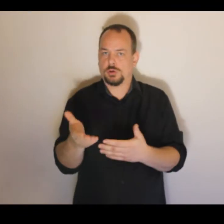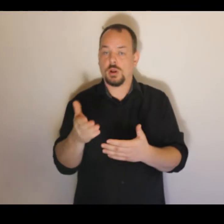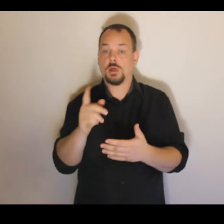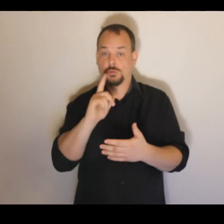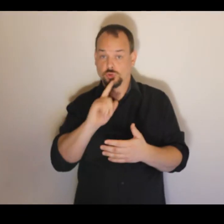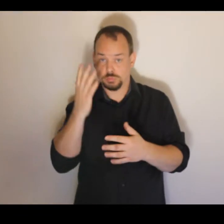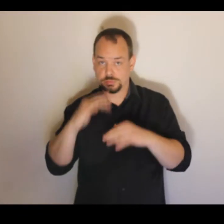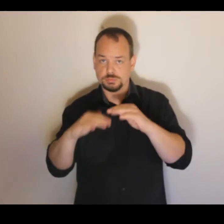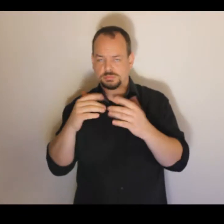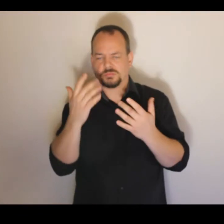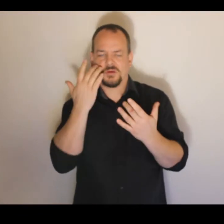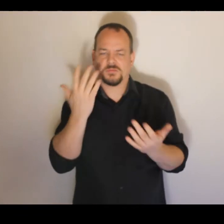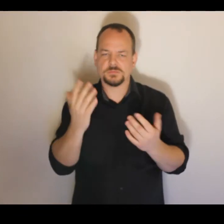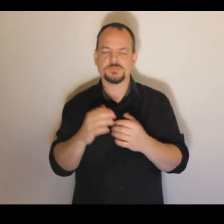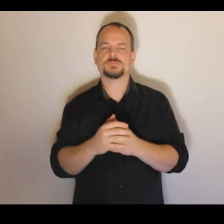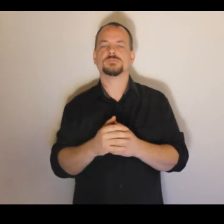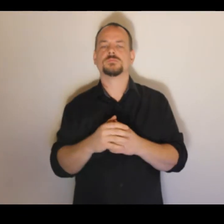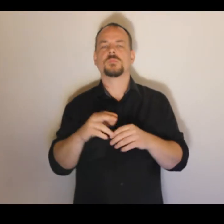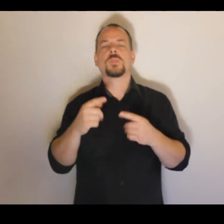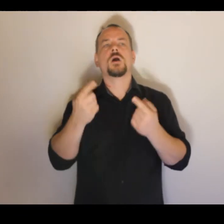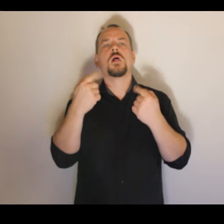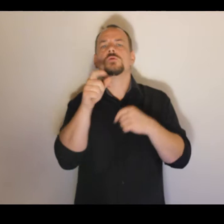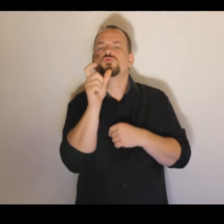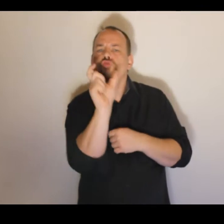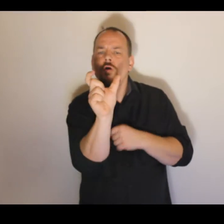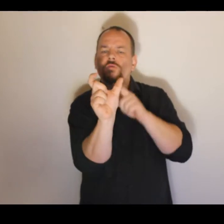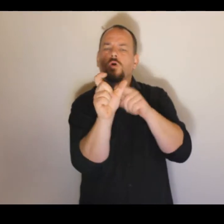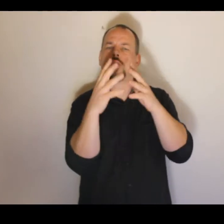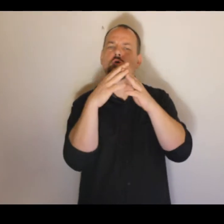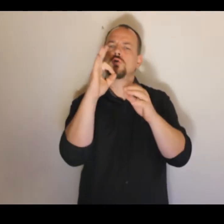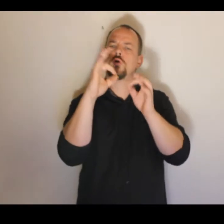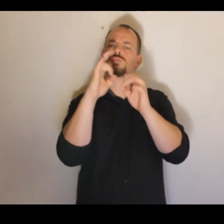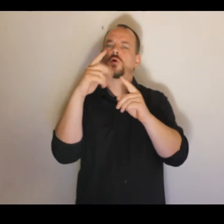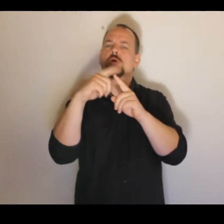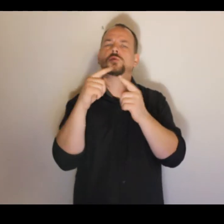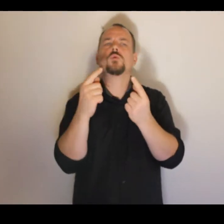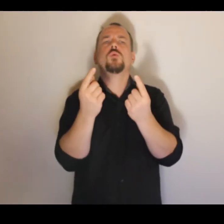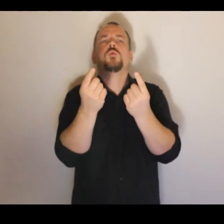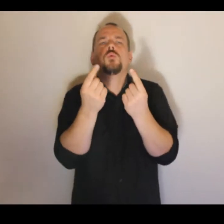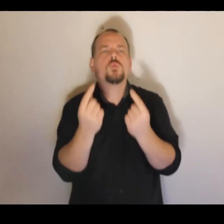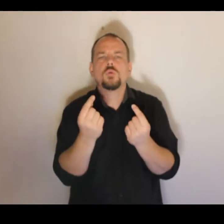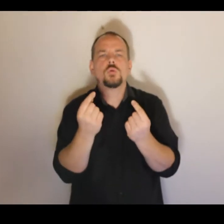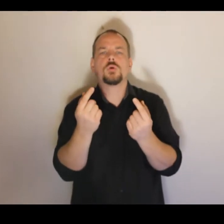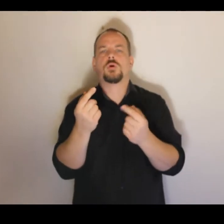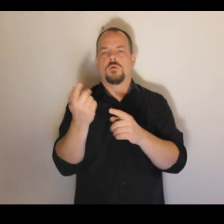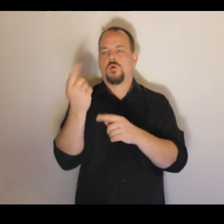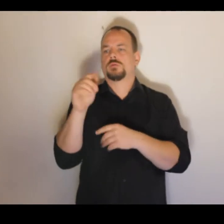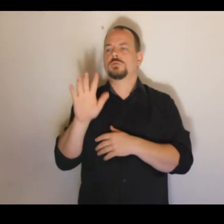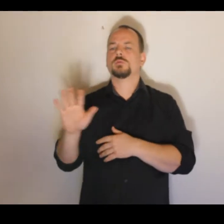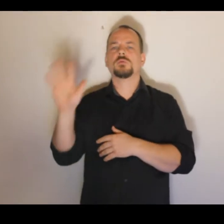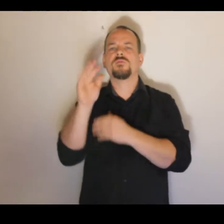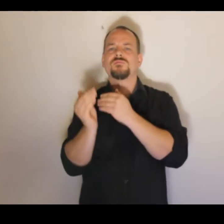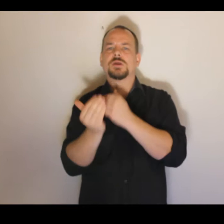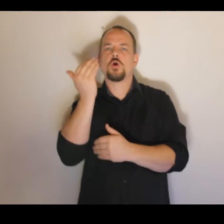Samotné slovo robot, které v kontextu tady s těma otázkama používáme, pochází ze slovanských